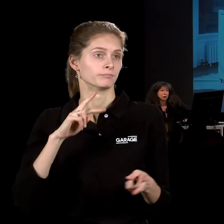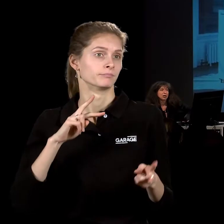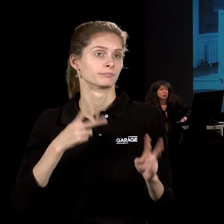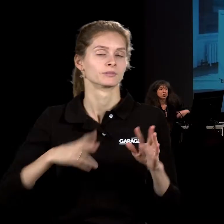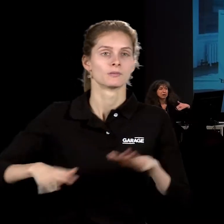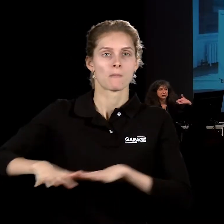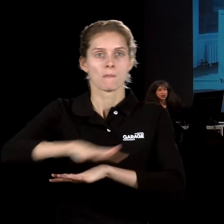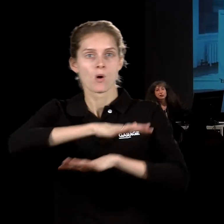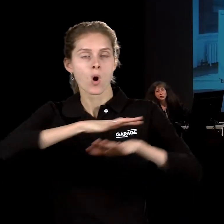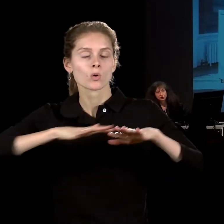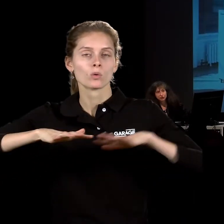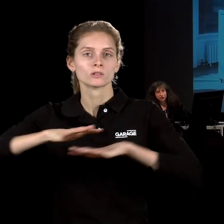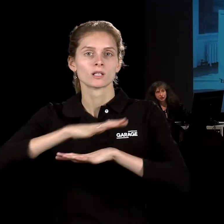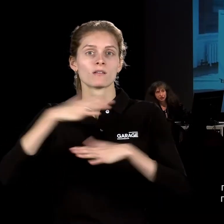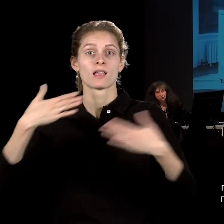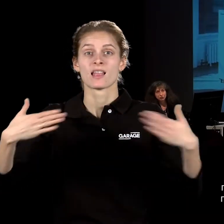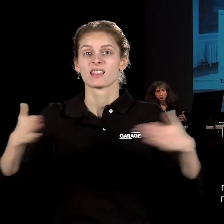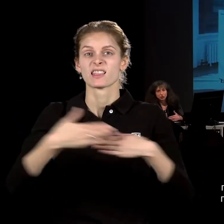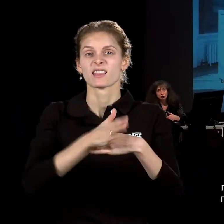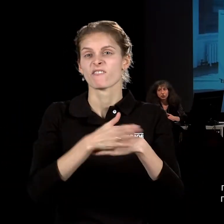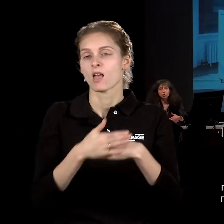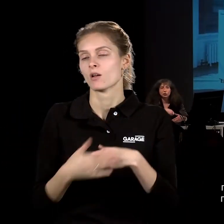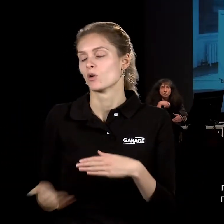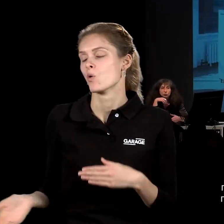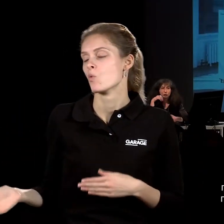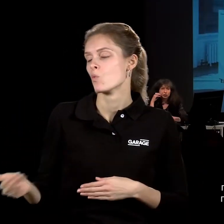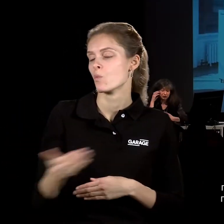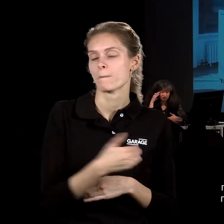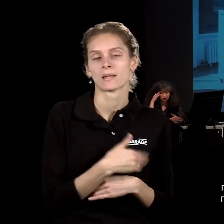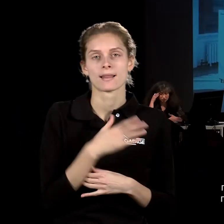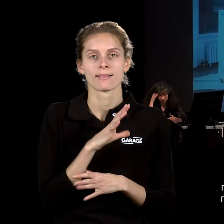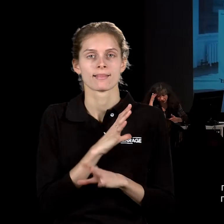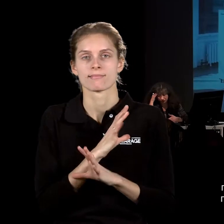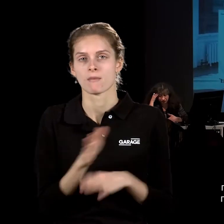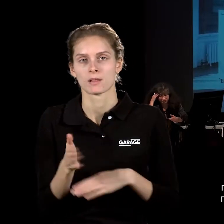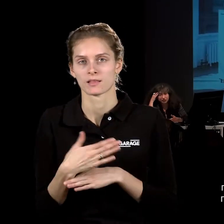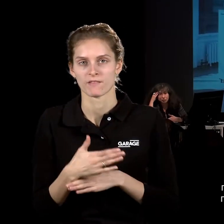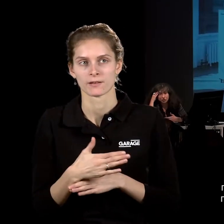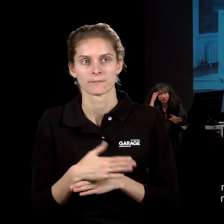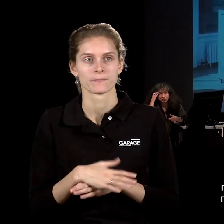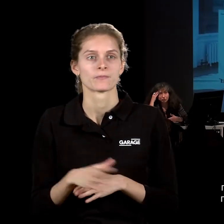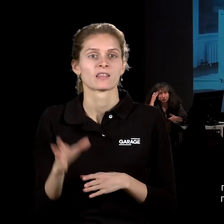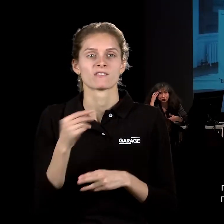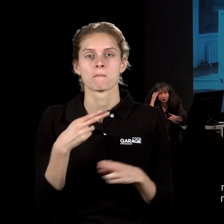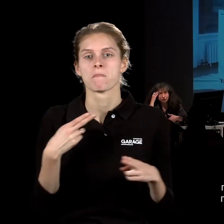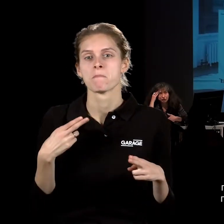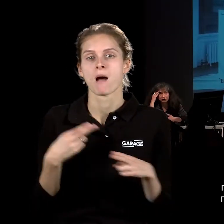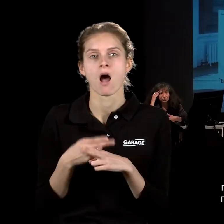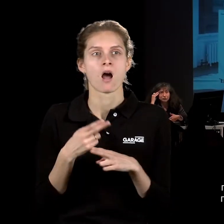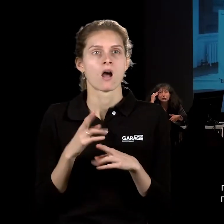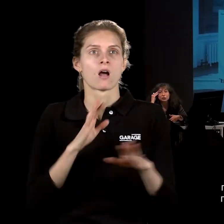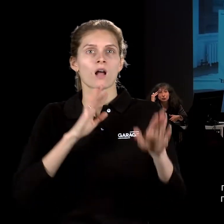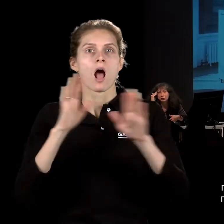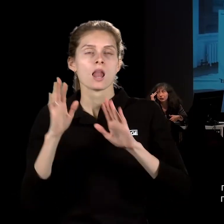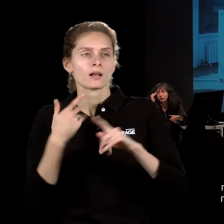были сняты все двери, где было абсолютно сметено, снесены барьеры между тем, что в галерее